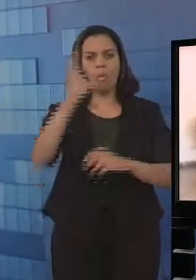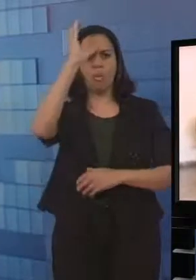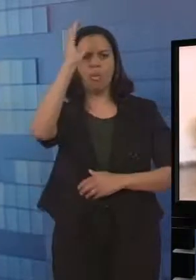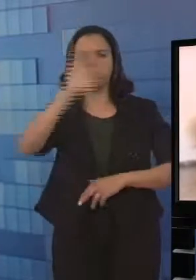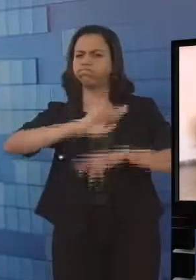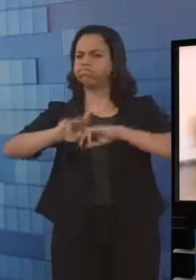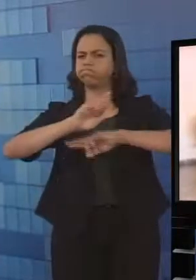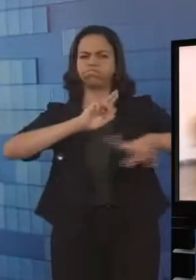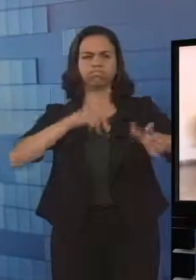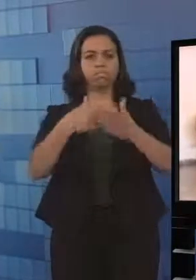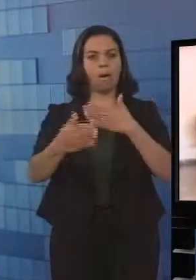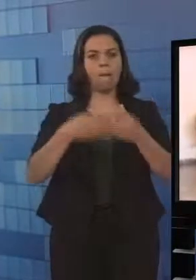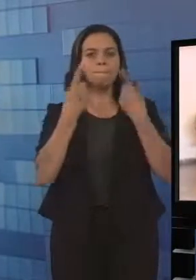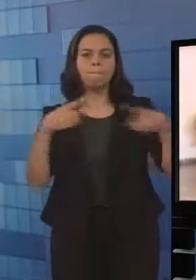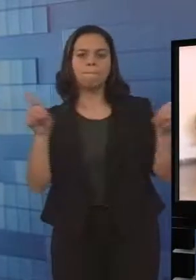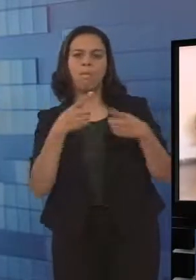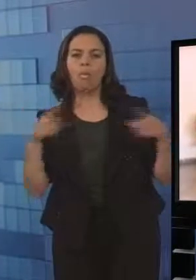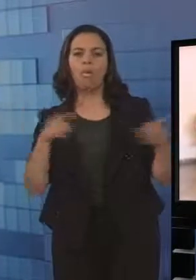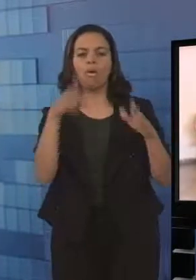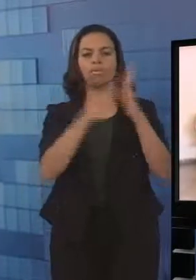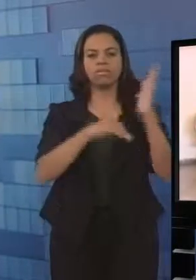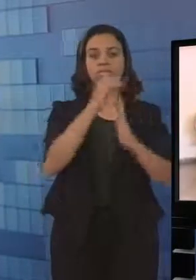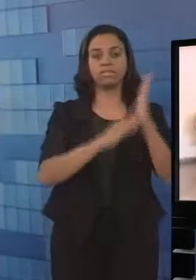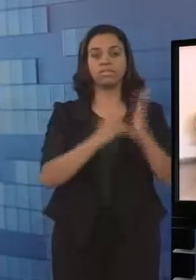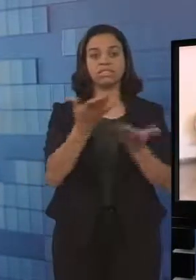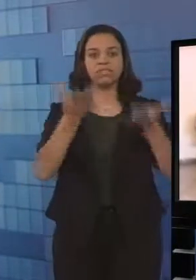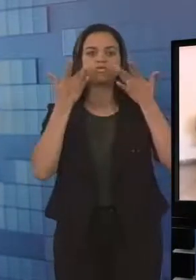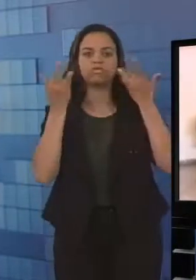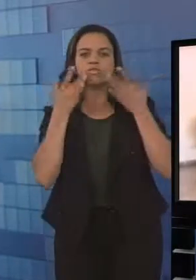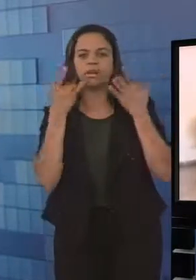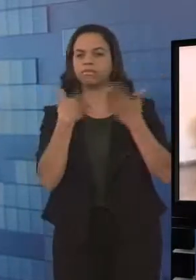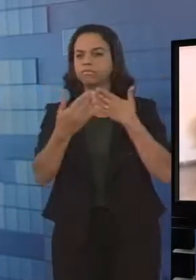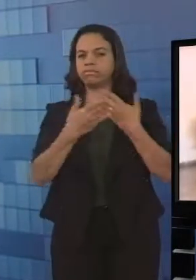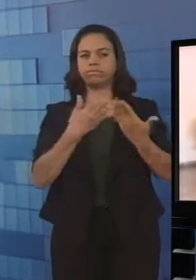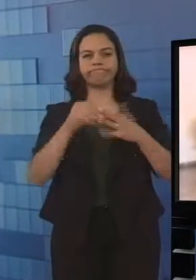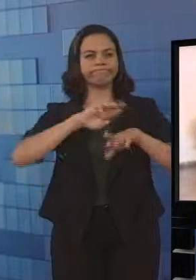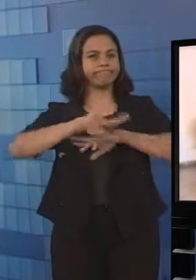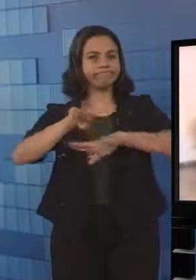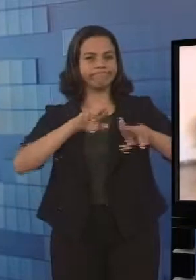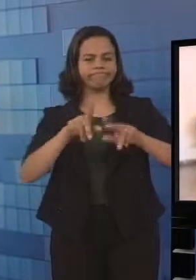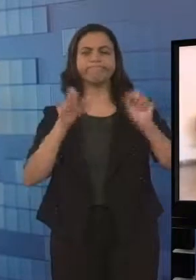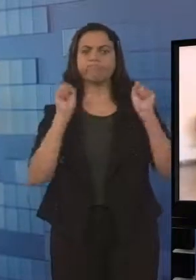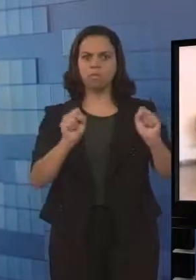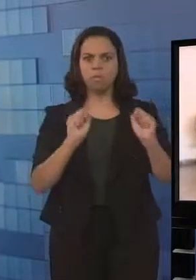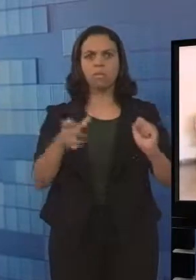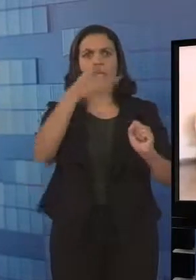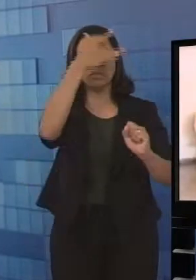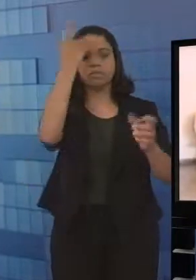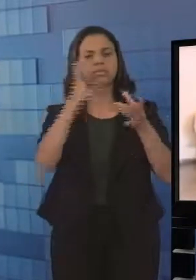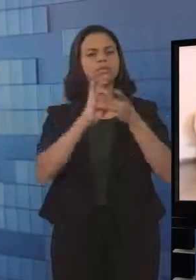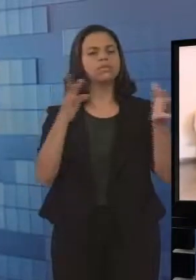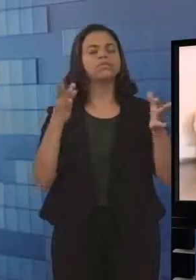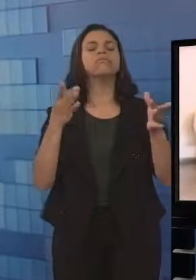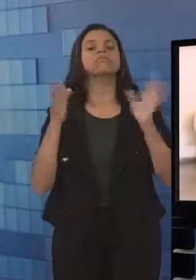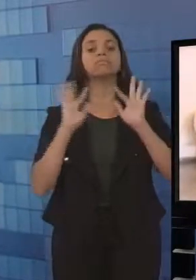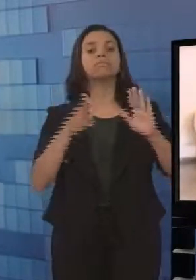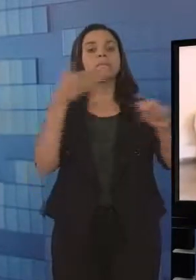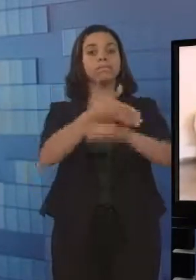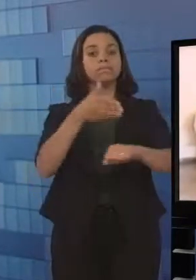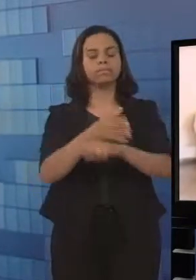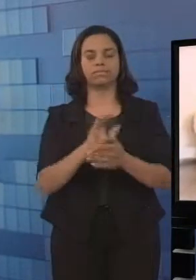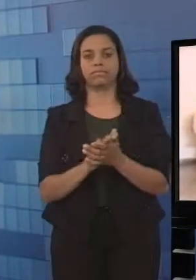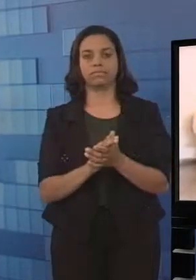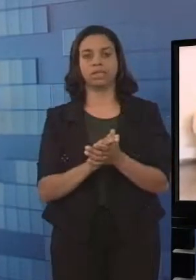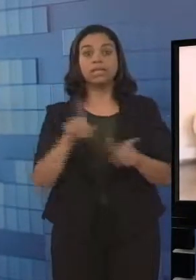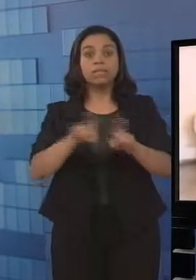música, dança, teatro, artes plásticas. E também tem a questão de consolidar mais